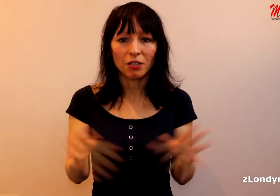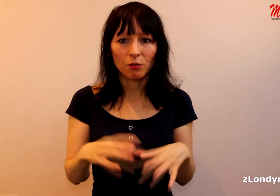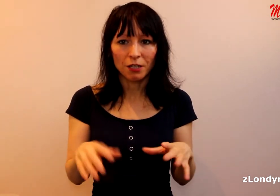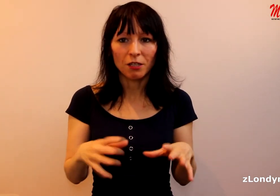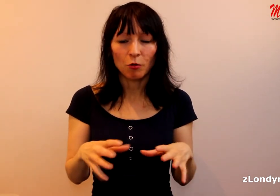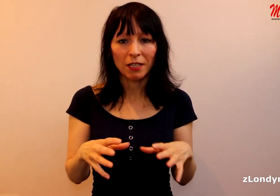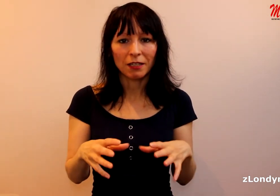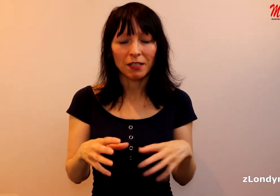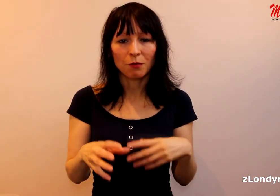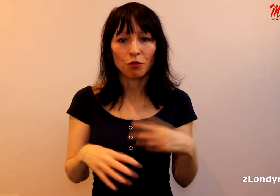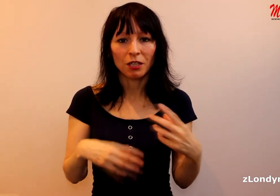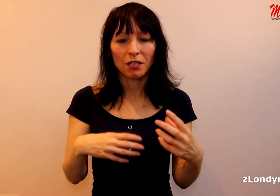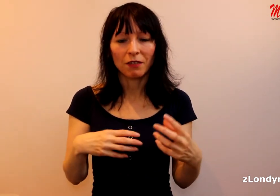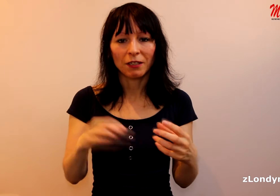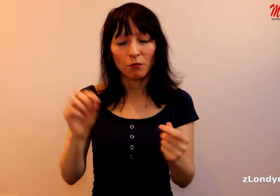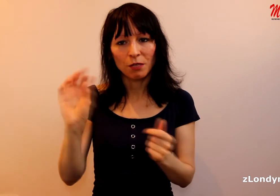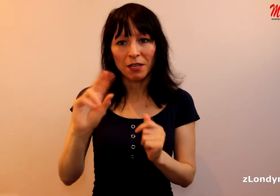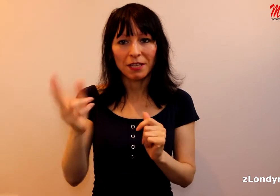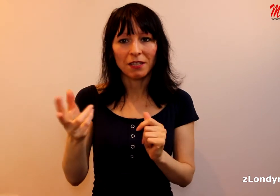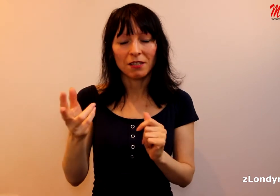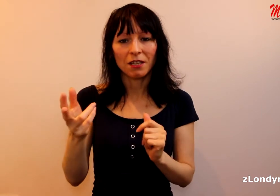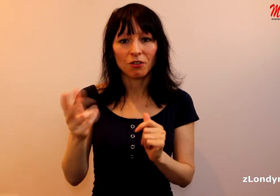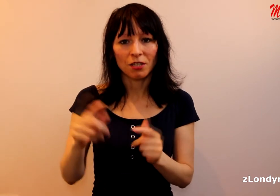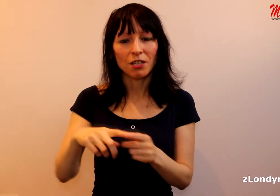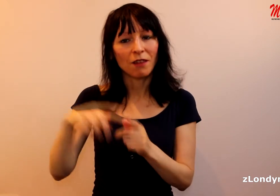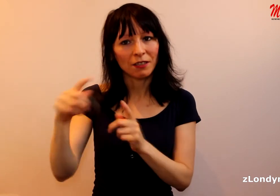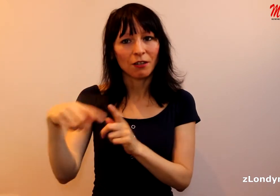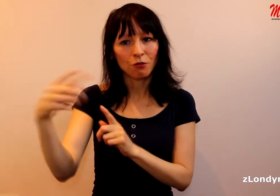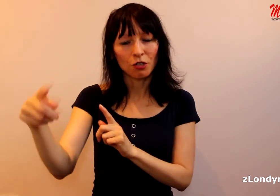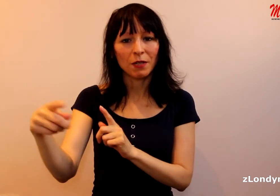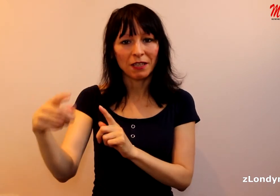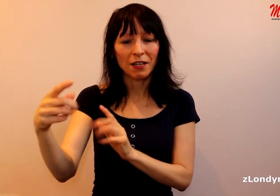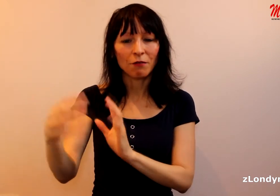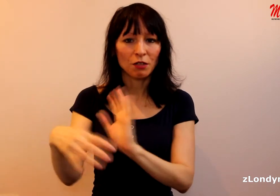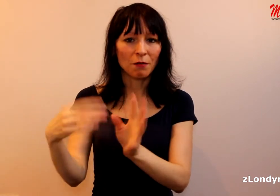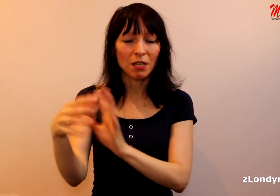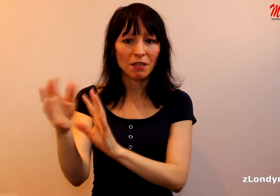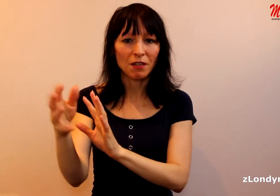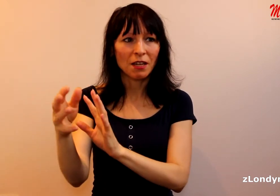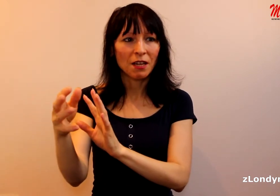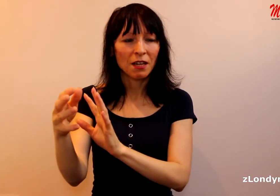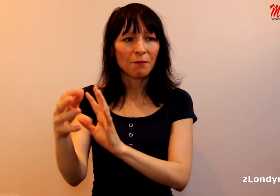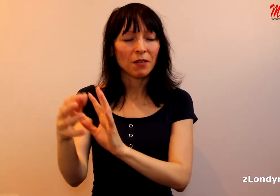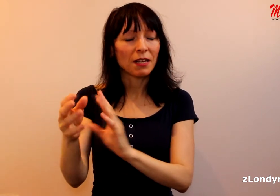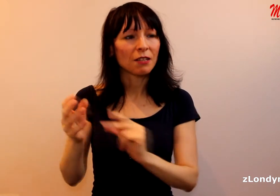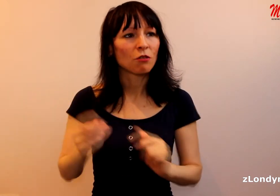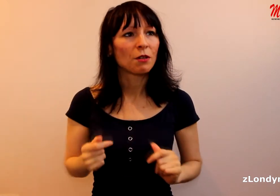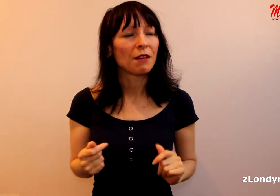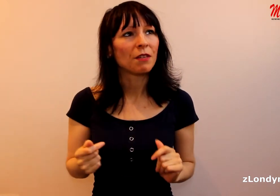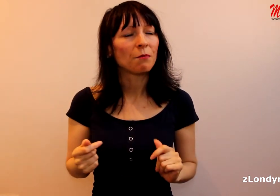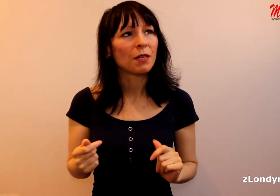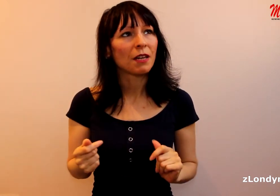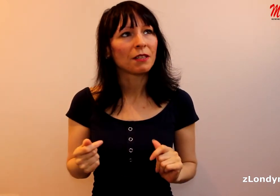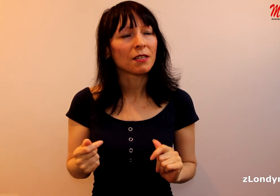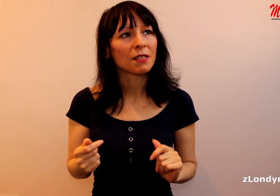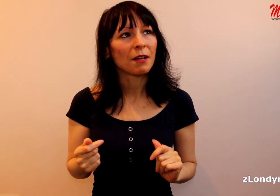když se to nainstalujete, tak se můžete dívat, jakoby změníte si, že se díváte jako že z Británie, ono se vám změní, ví, nejak se to jmenuje, VP, adresa,